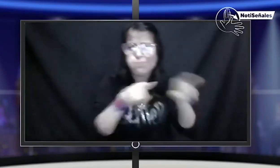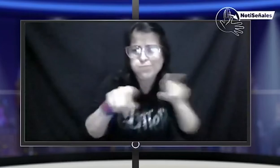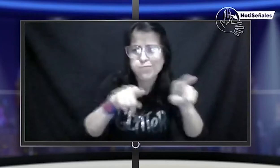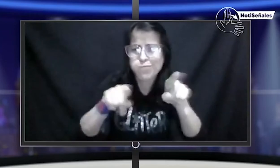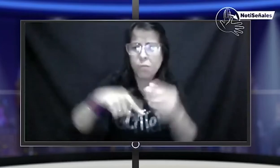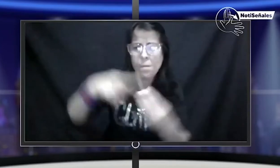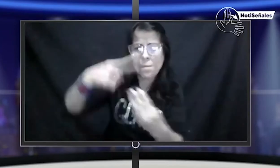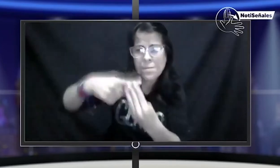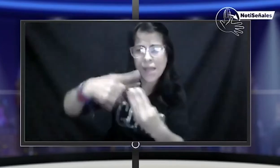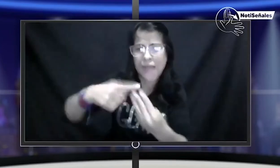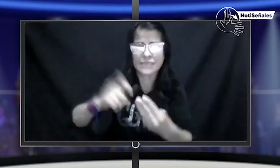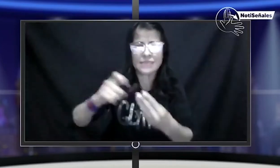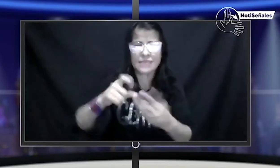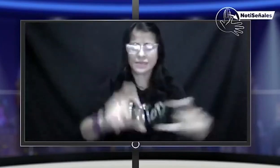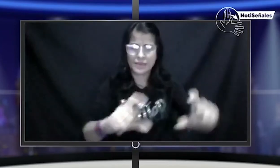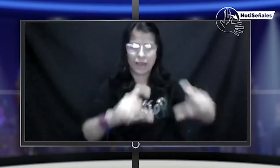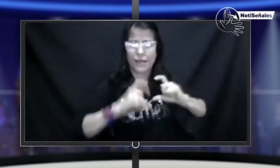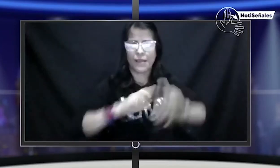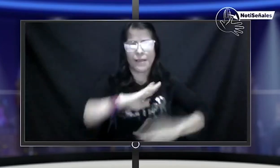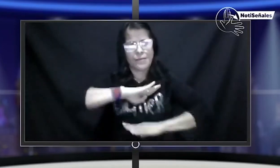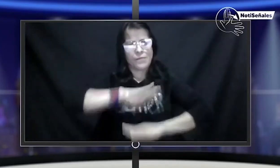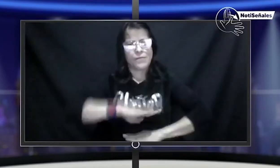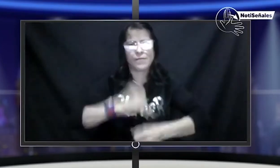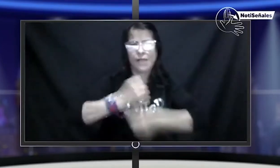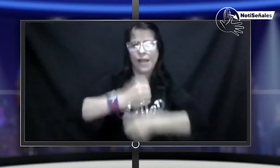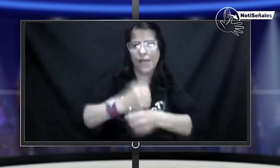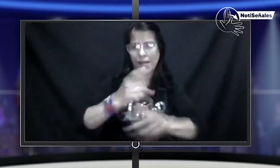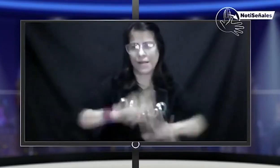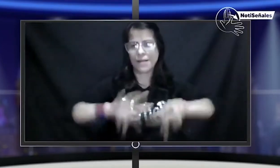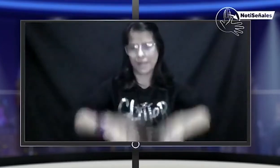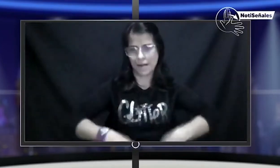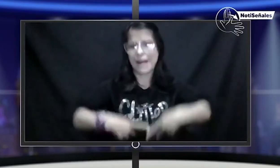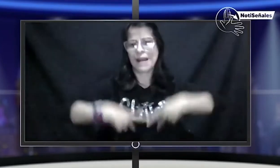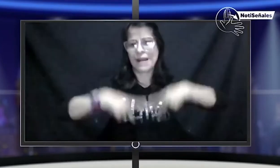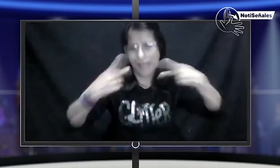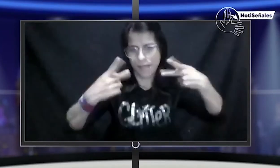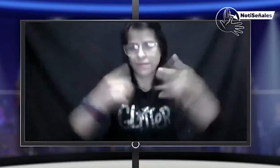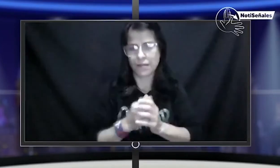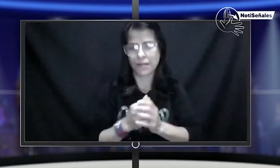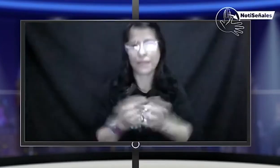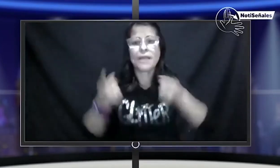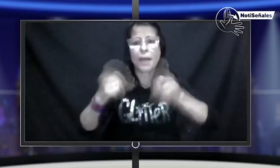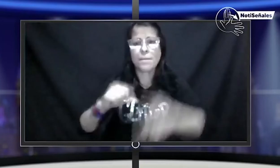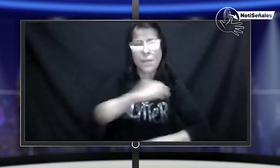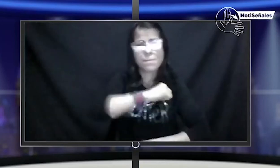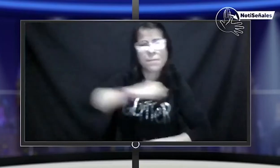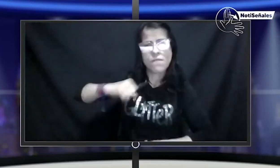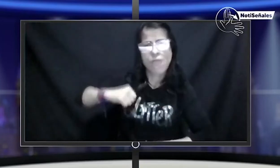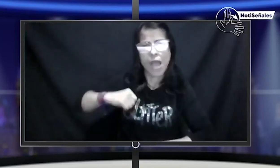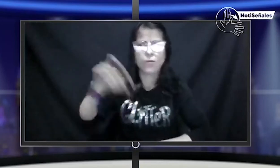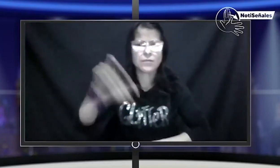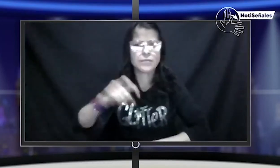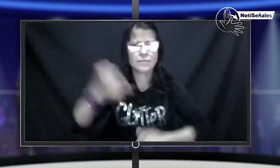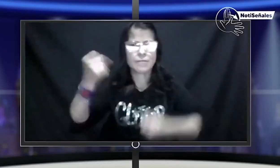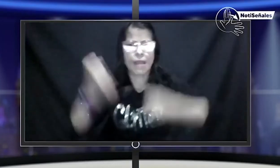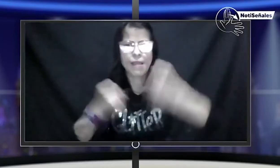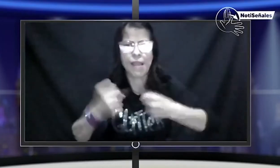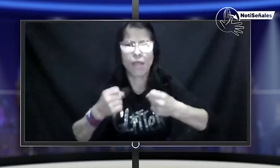Obviamente se pierden oportunidades laborales por no tener la licencia de conducción y pues esto afecta obviamente la vida de las personas